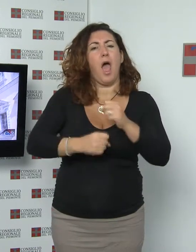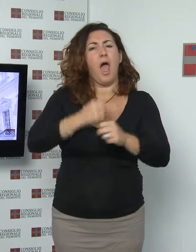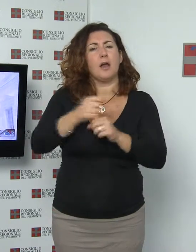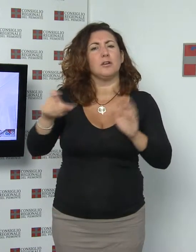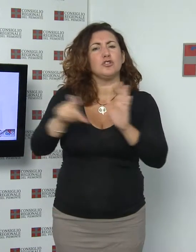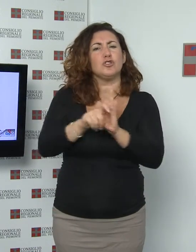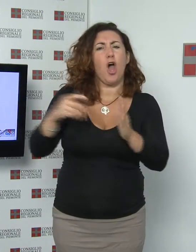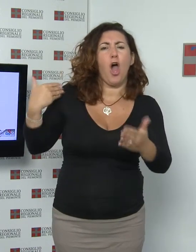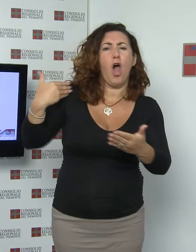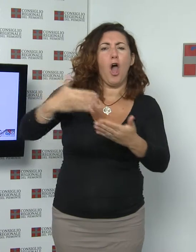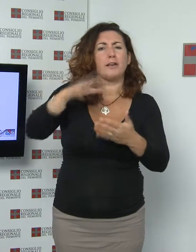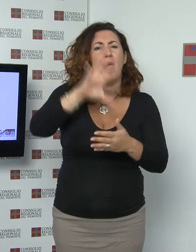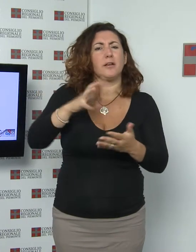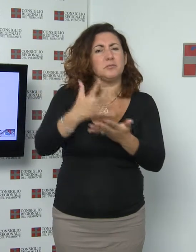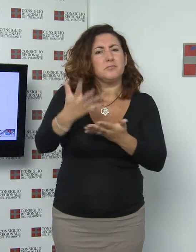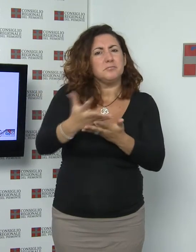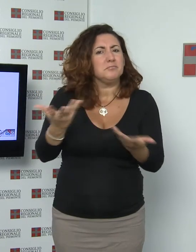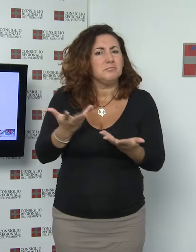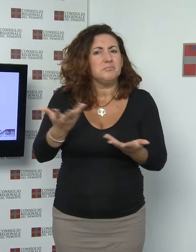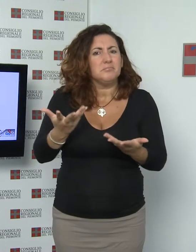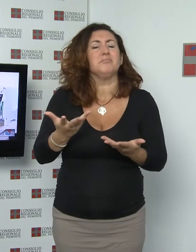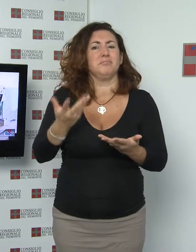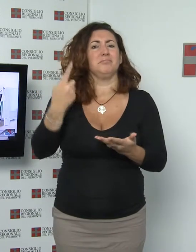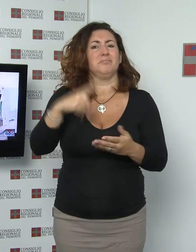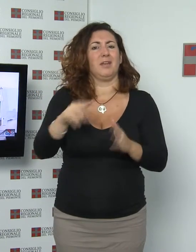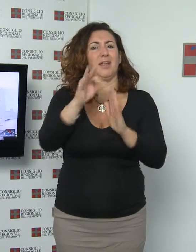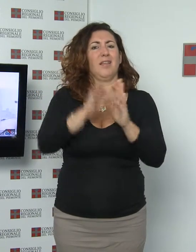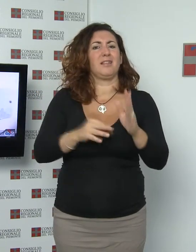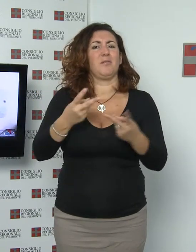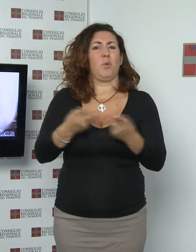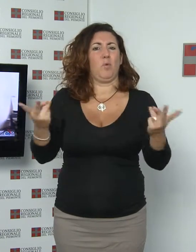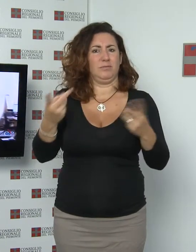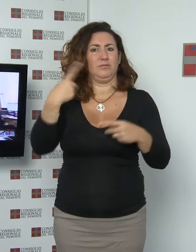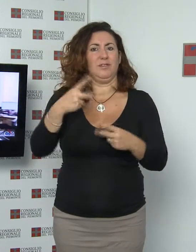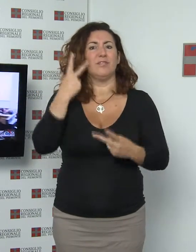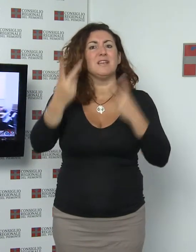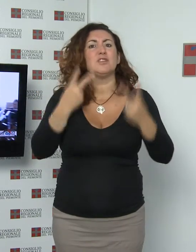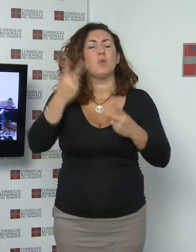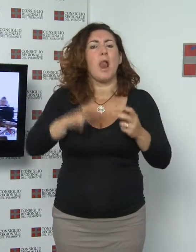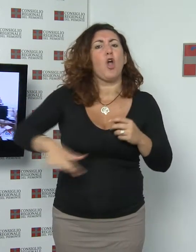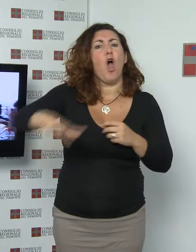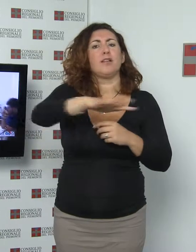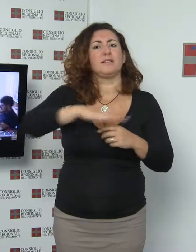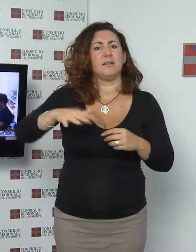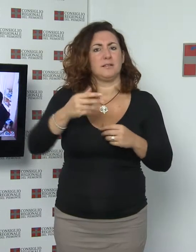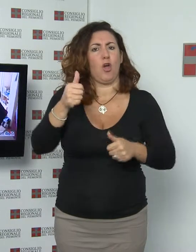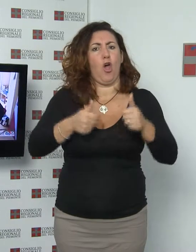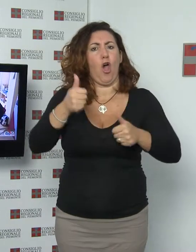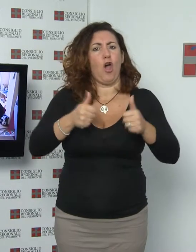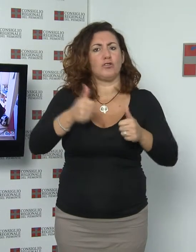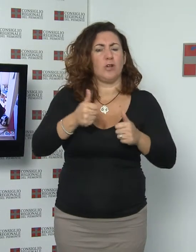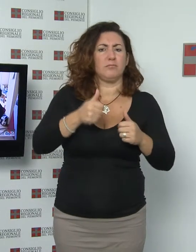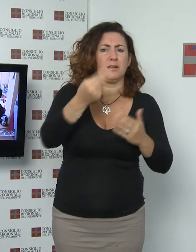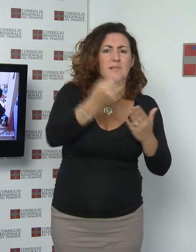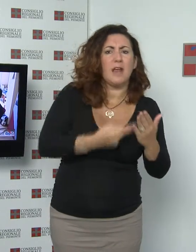dati pubblici è l'obiettivo di Piemonte Visual Contest, concorso per designer, sviluppatori, scuole e aziende realizzato dal